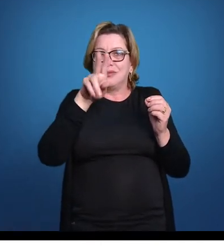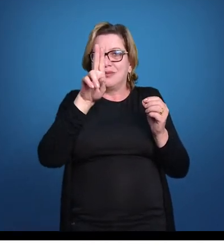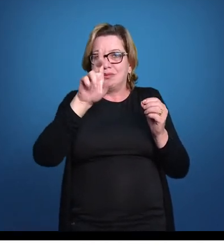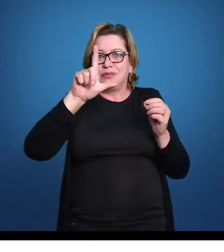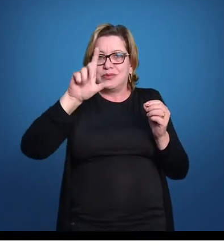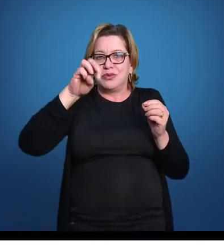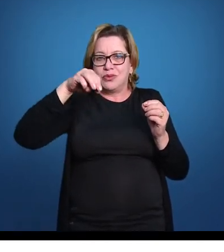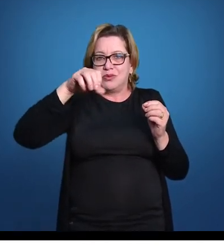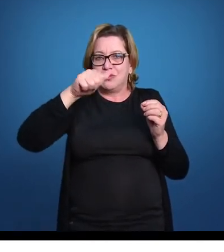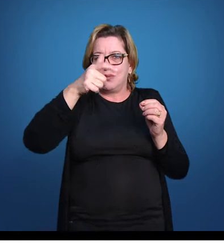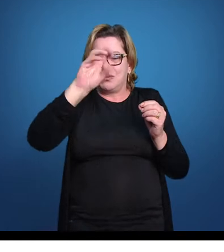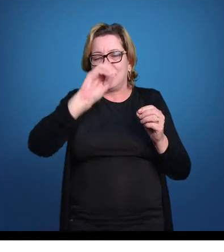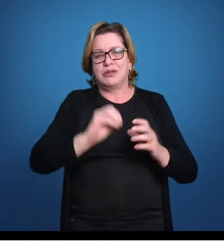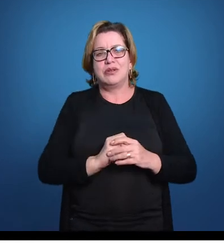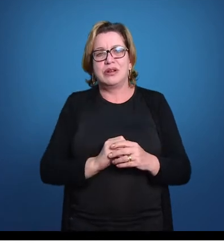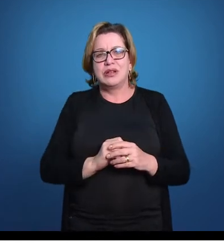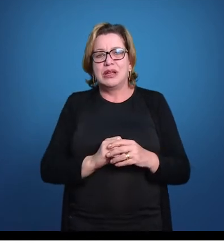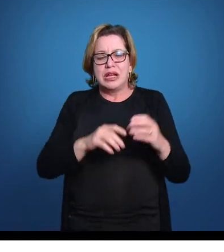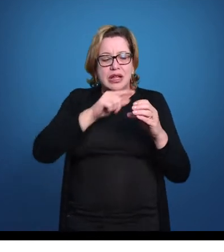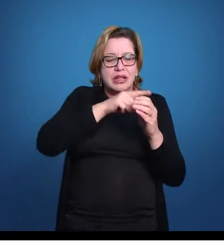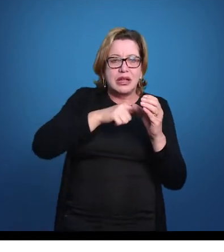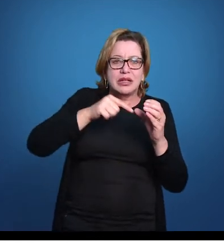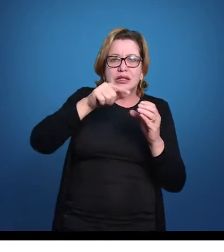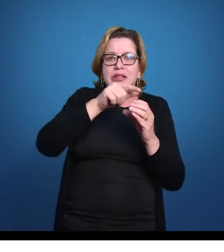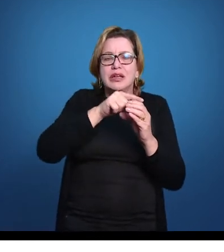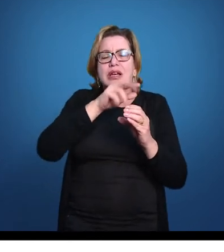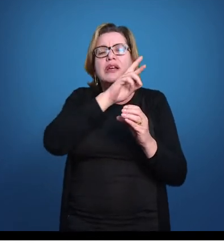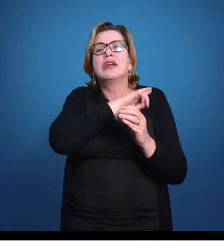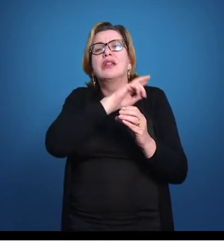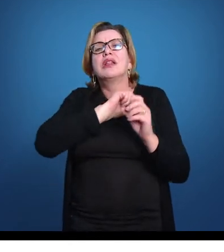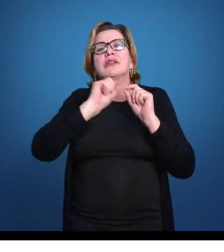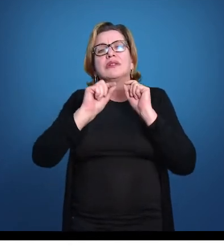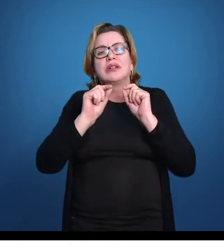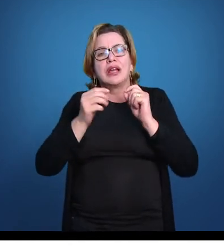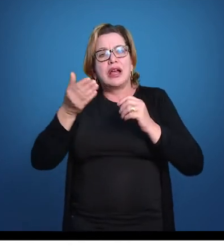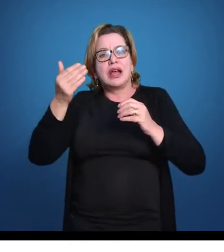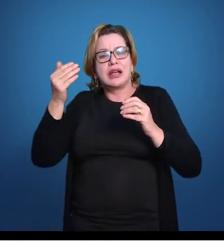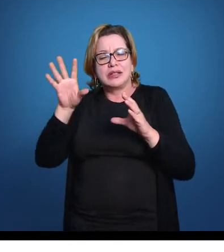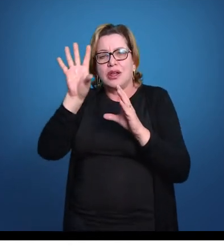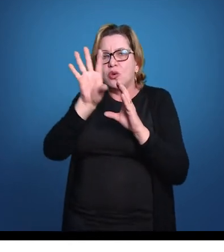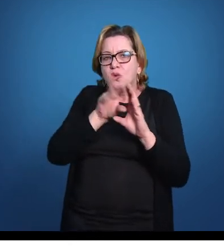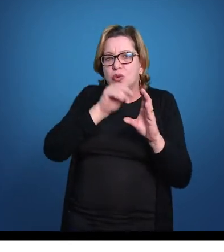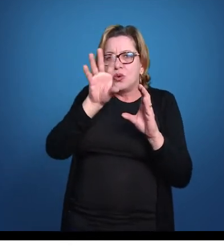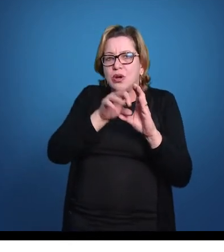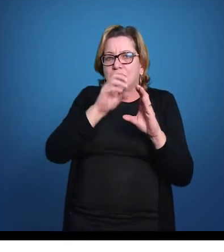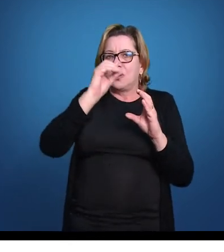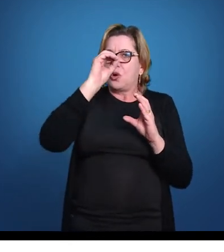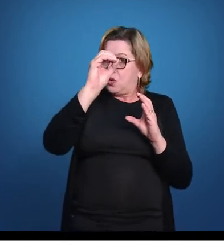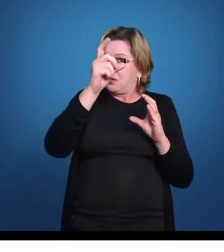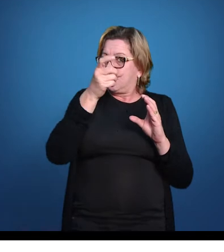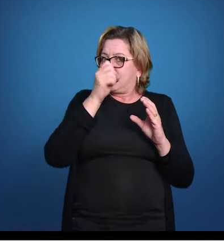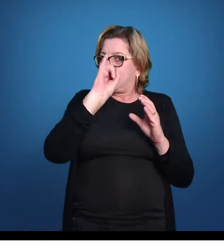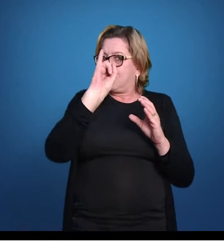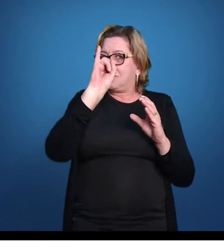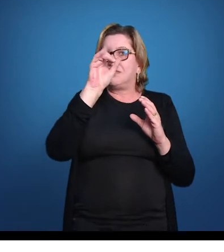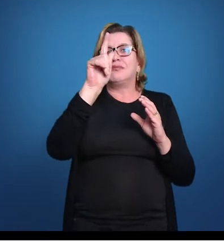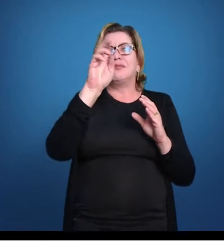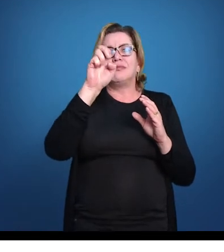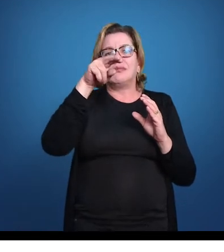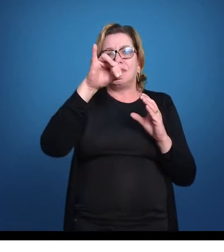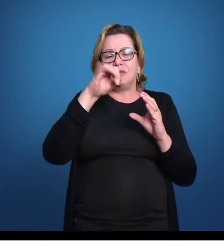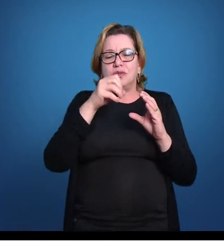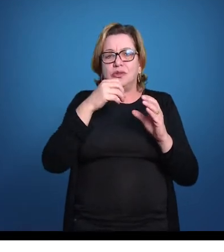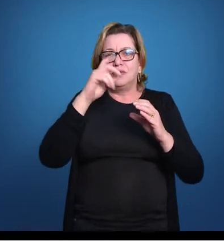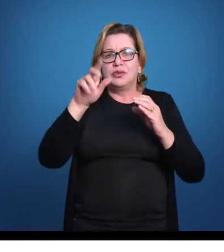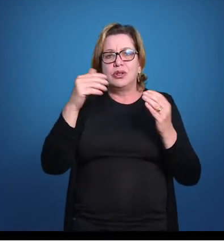funções. Função da bexiga natatória original era armazenar oxigênio, armazenar gases dentro do corpo desse